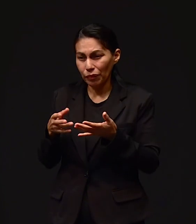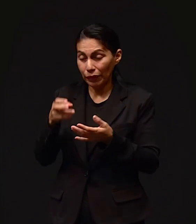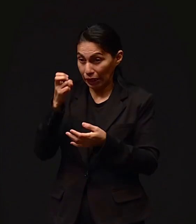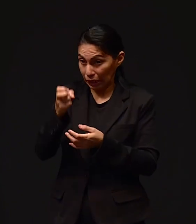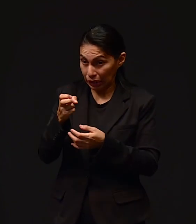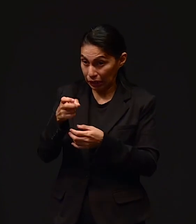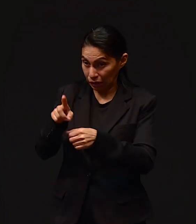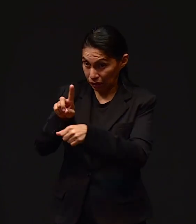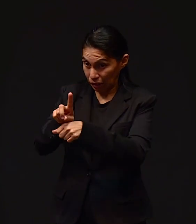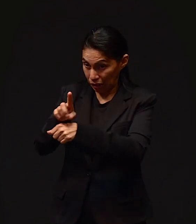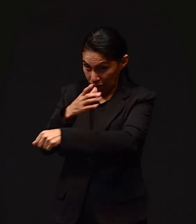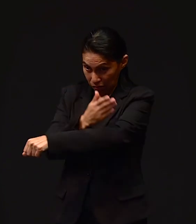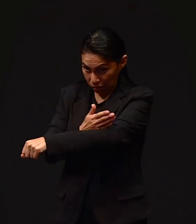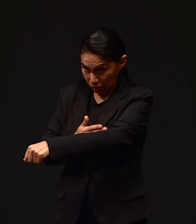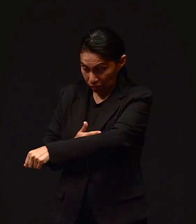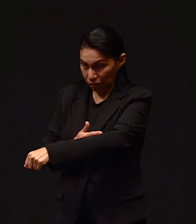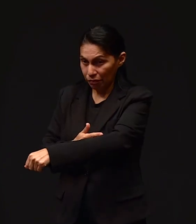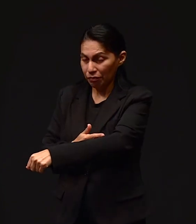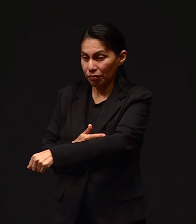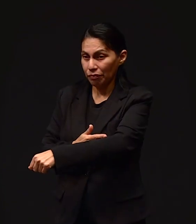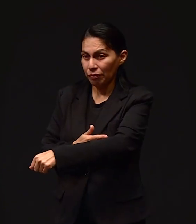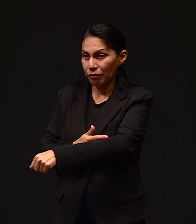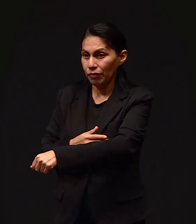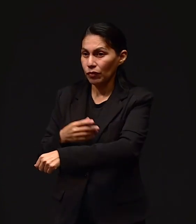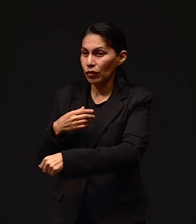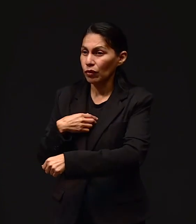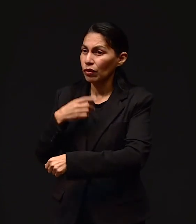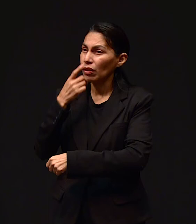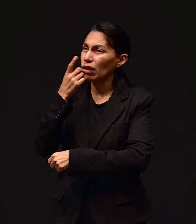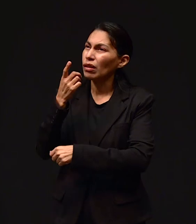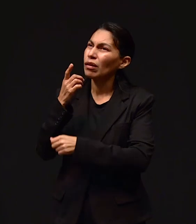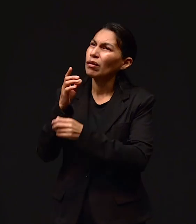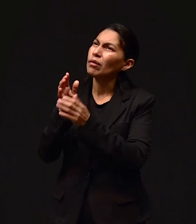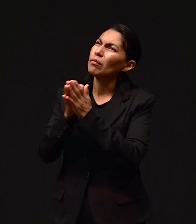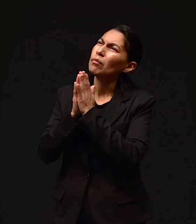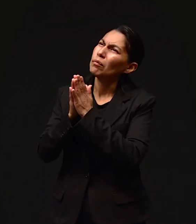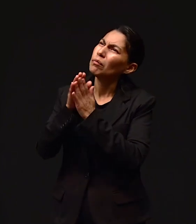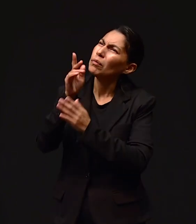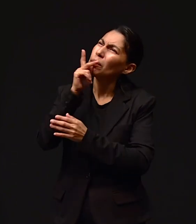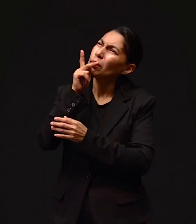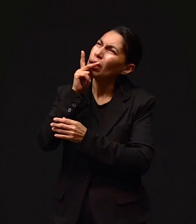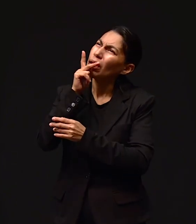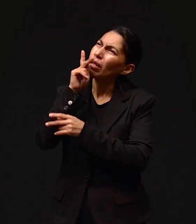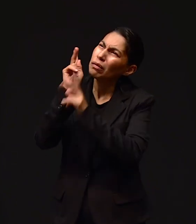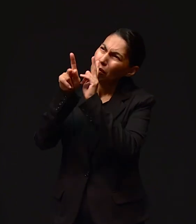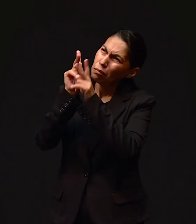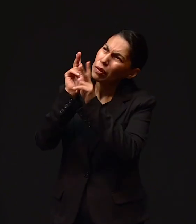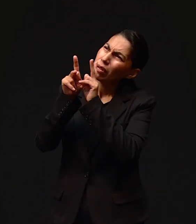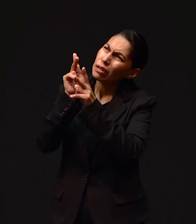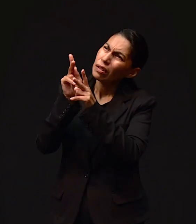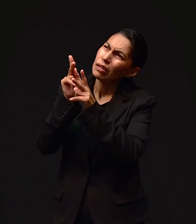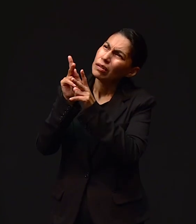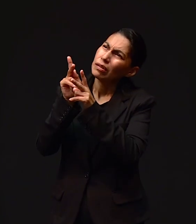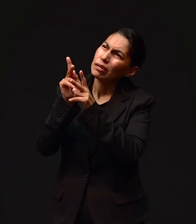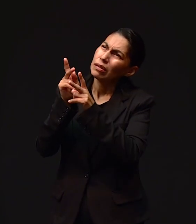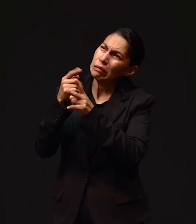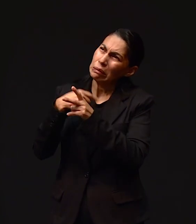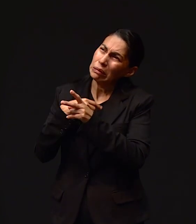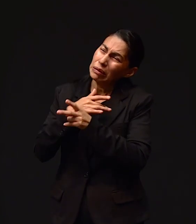Y entonces esa tarde, pastor, le dije, papi, quiero platicarte lo que